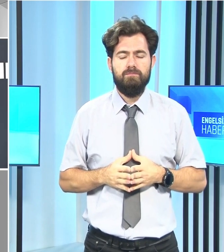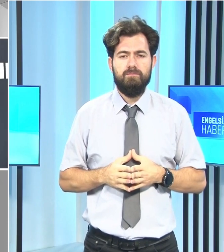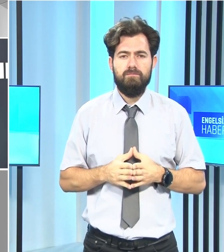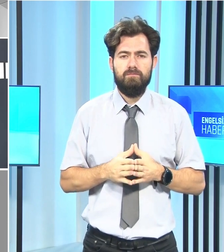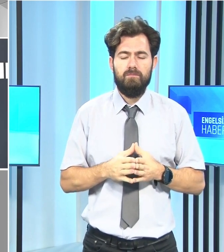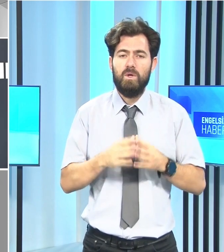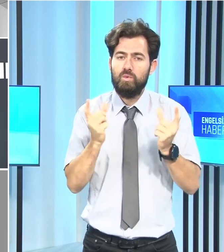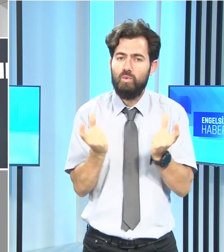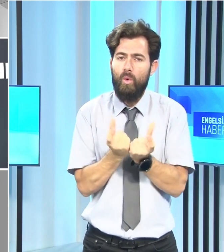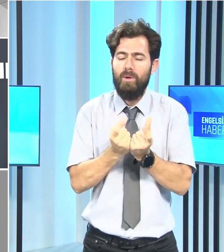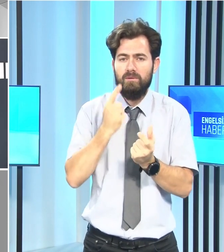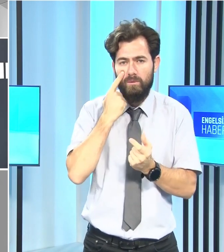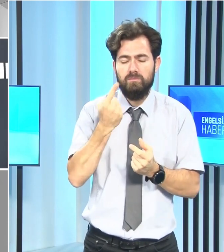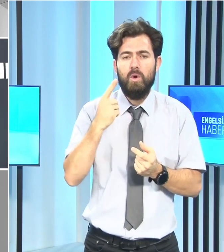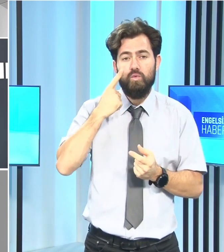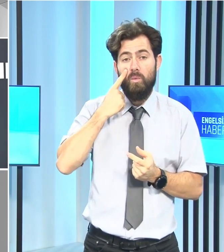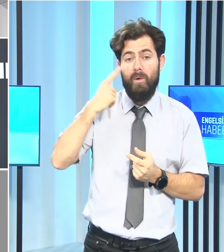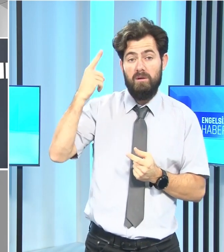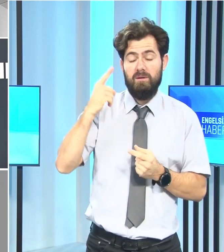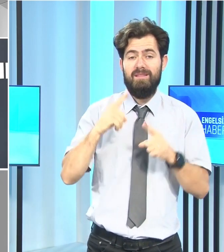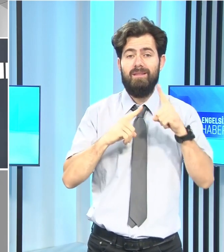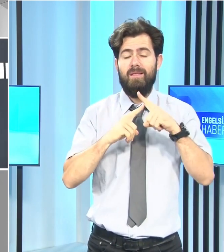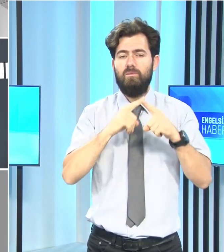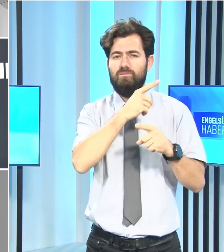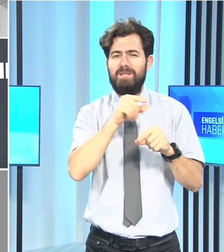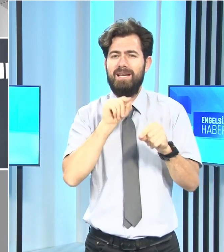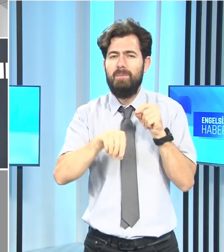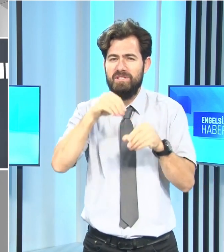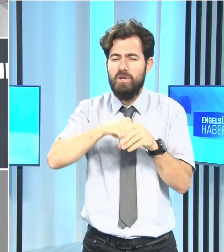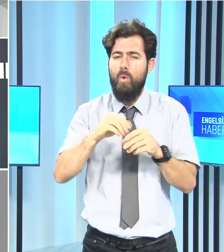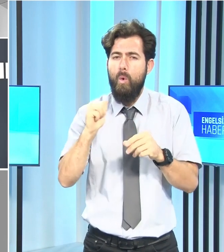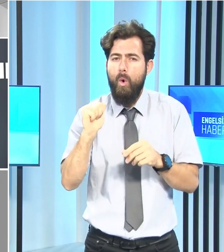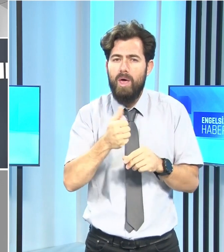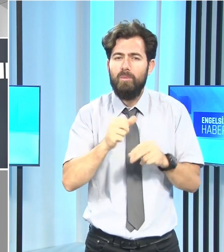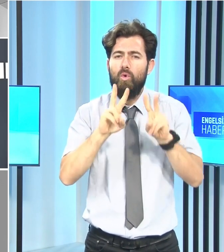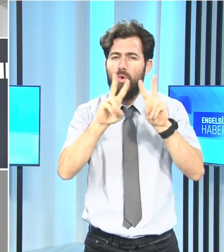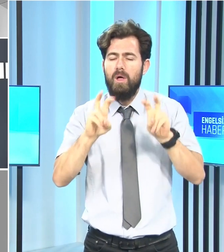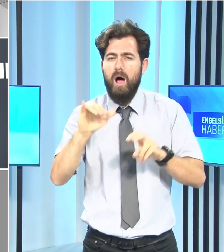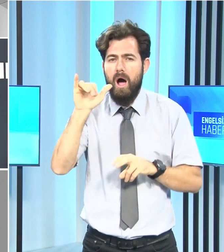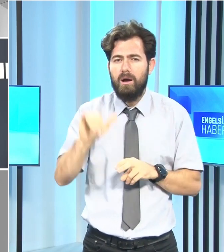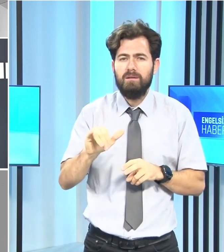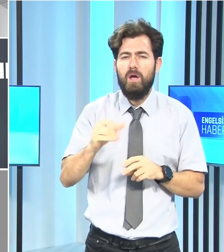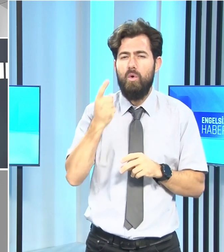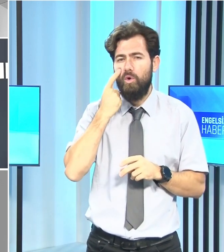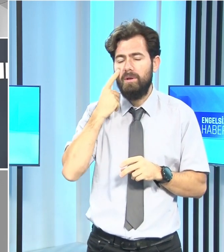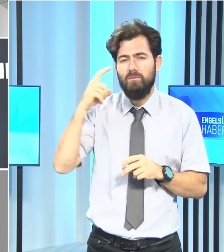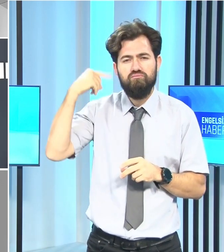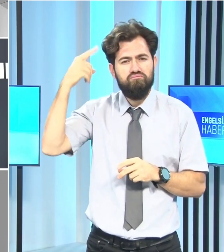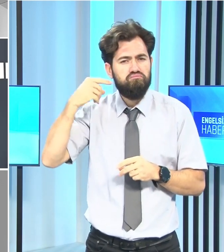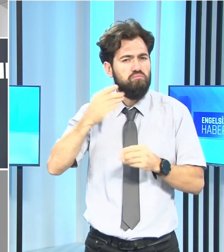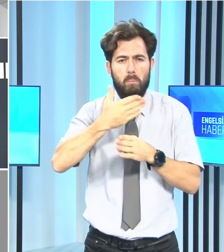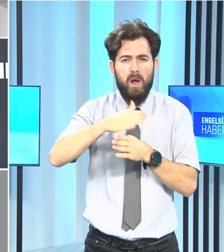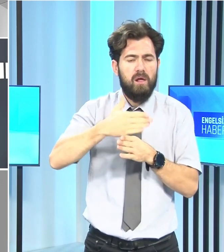Toplantıda, Cumhurbaşkanı ülkedeki önemli konular hakkında hükümetli düşüncelerini paylaştı,